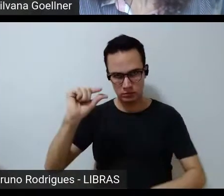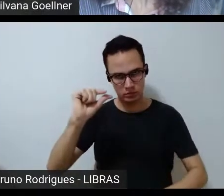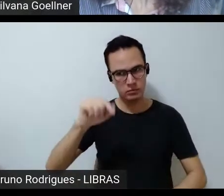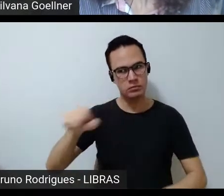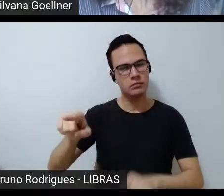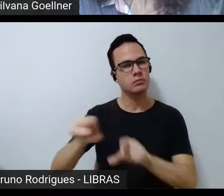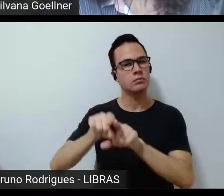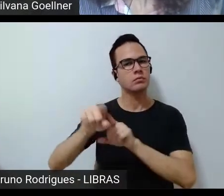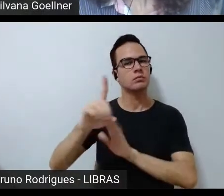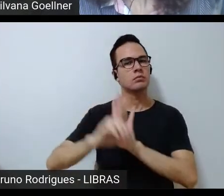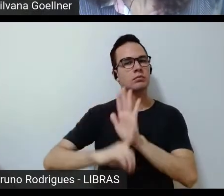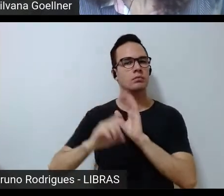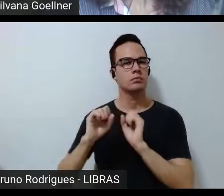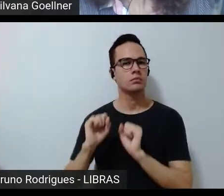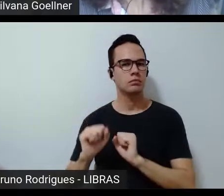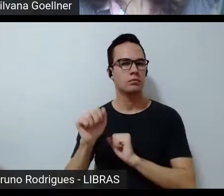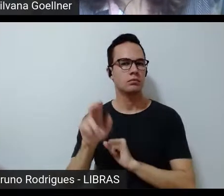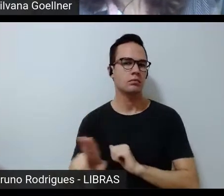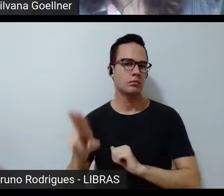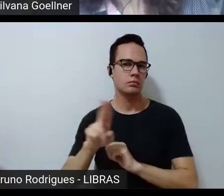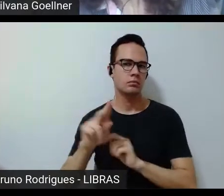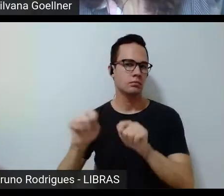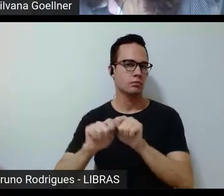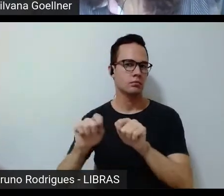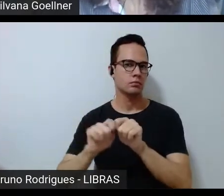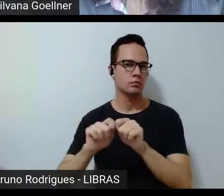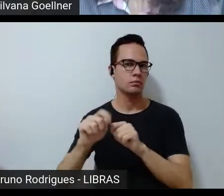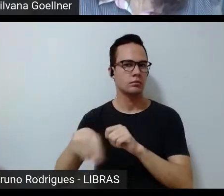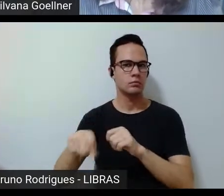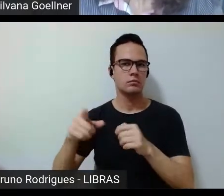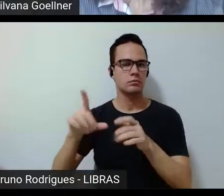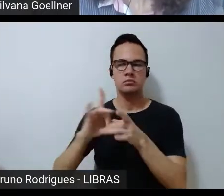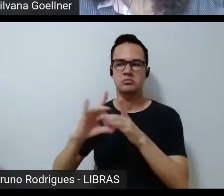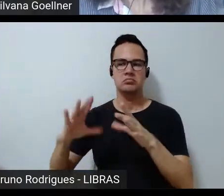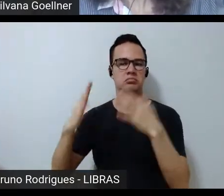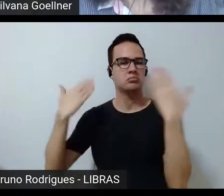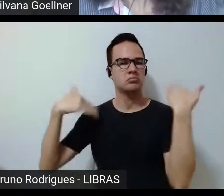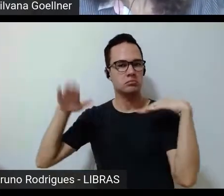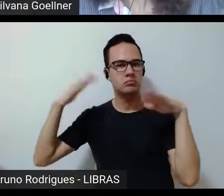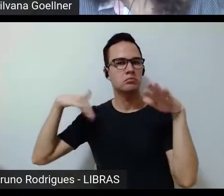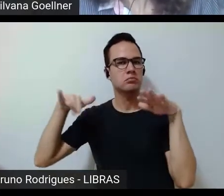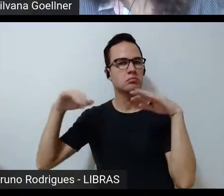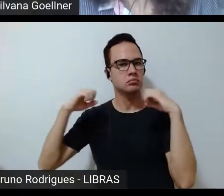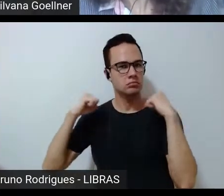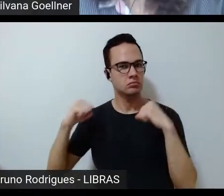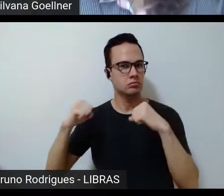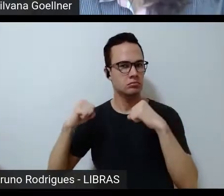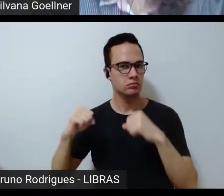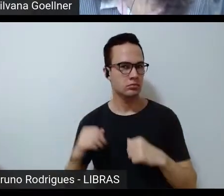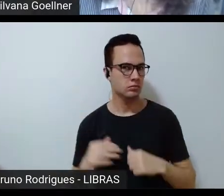direito de fazer o uso das práticas de tempo livre e de lazer para poder